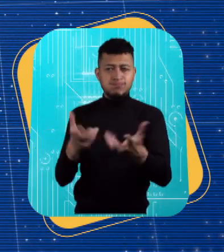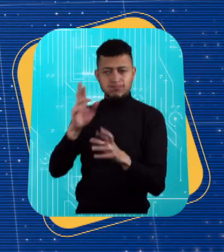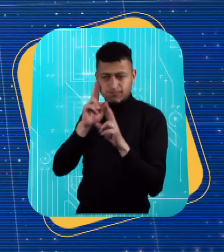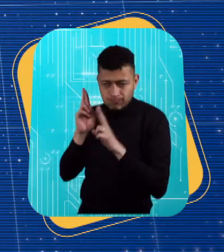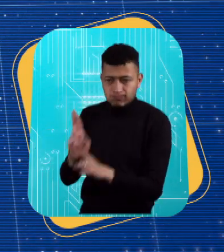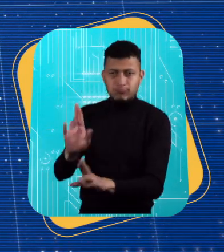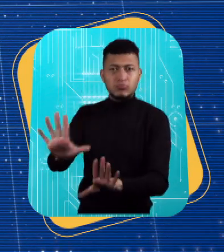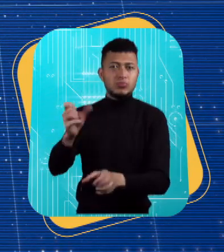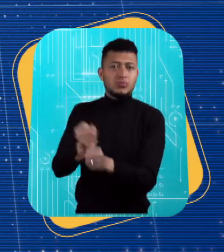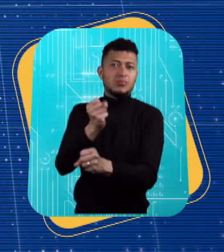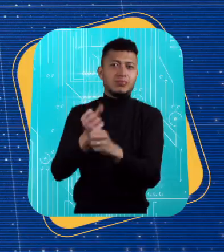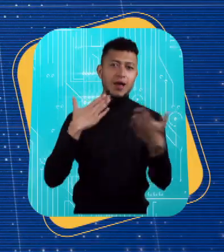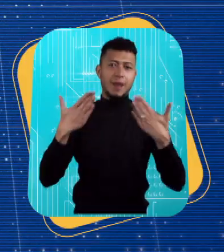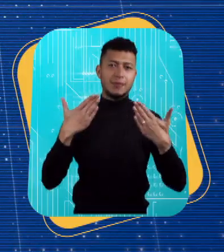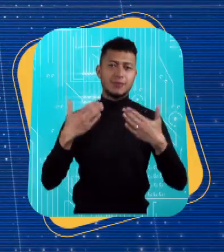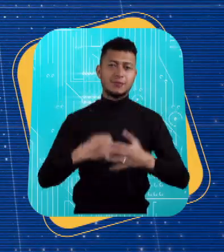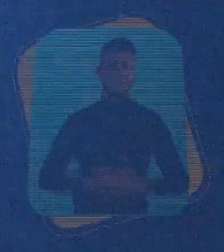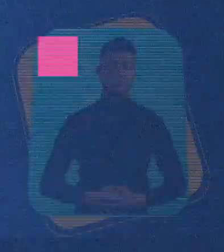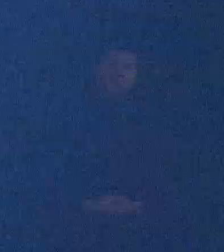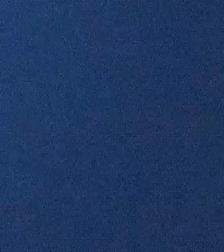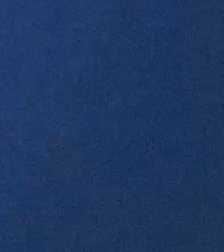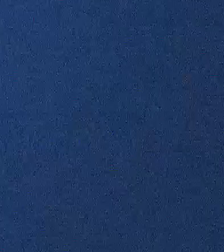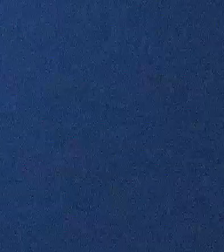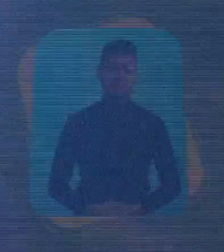resaltan el trabajo de los campesinos.